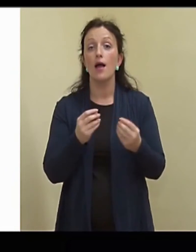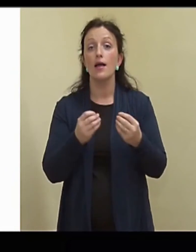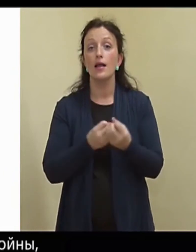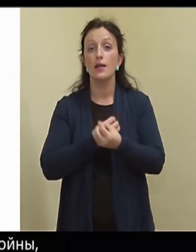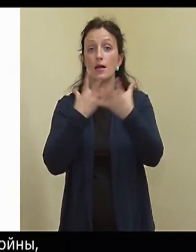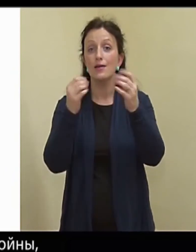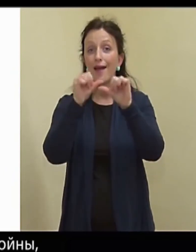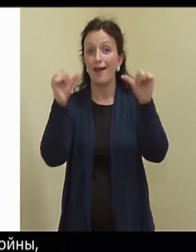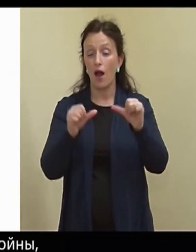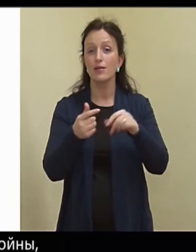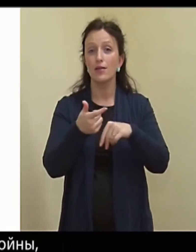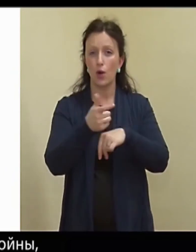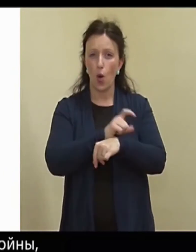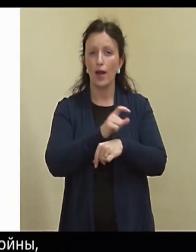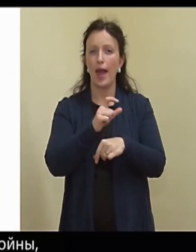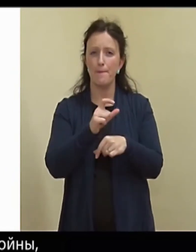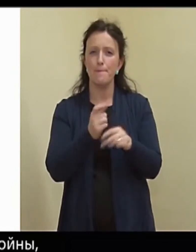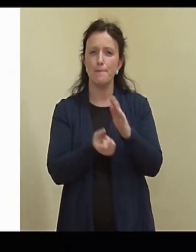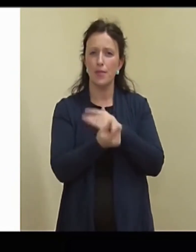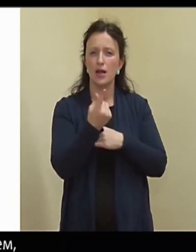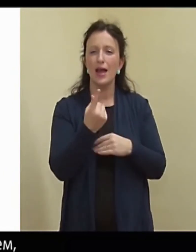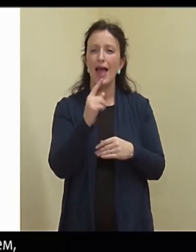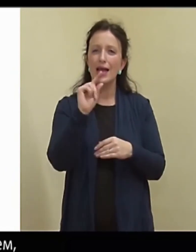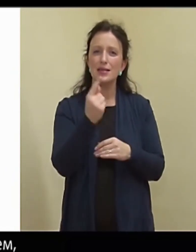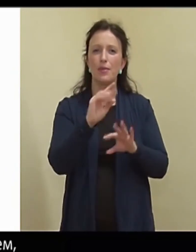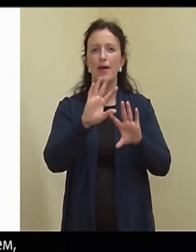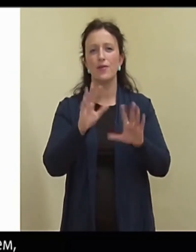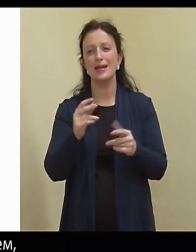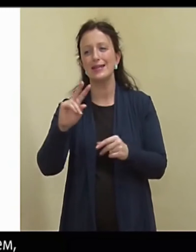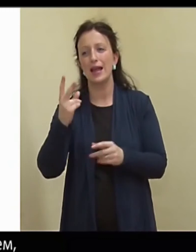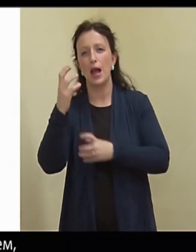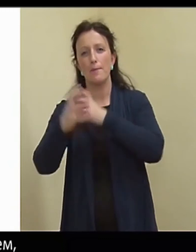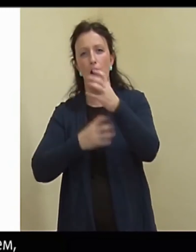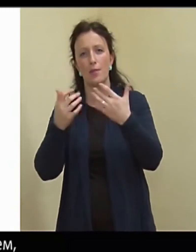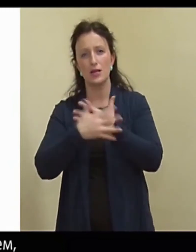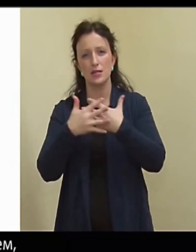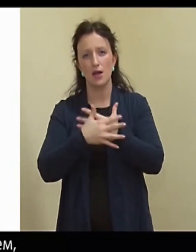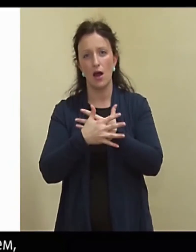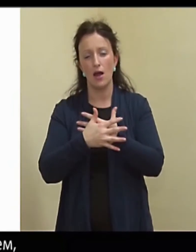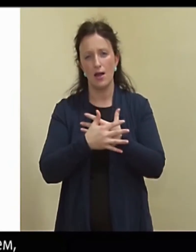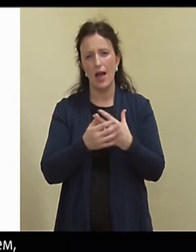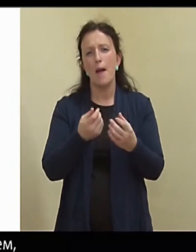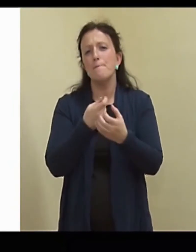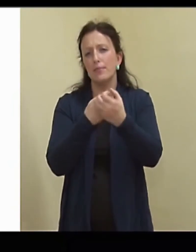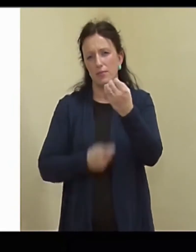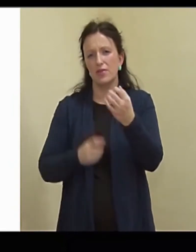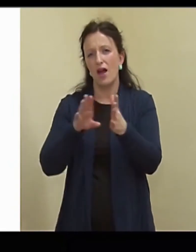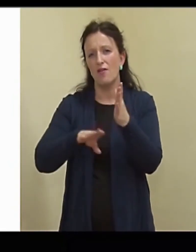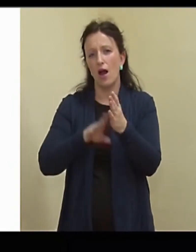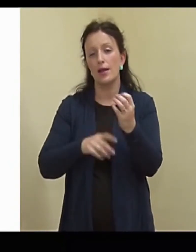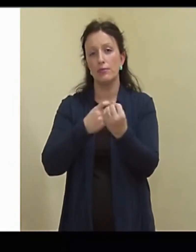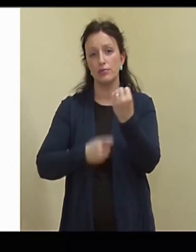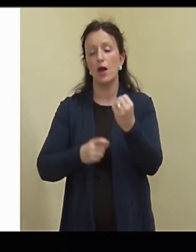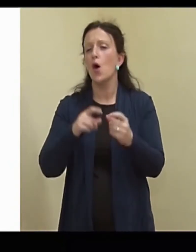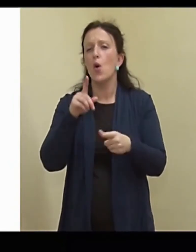Eestist leiame, on teisest maailmasajast või esimesest maailmasajast. Ja nad on mehaanilise süütikuga. Mõni üksik on küll mingisuguse